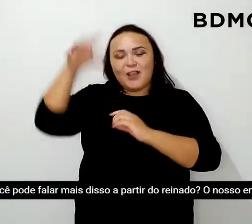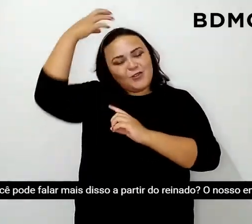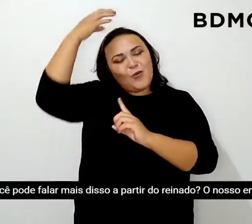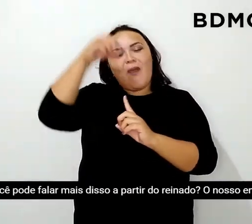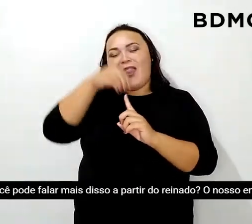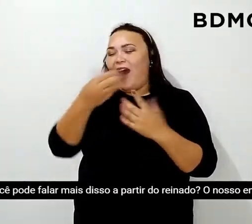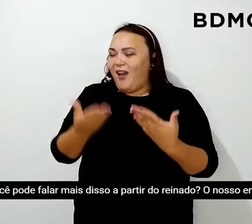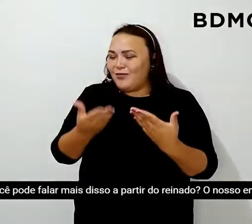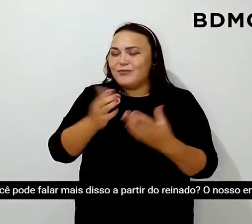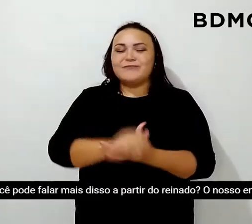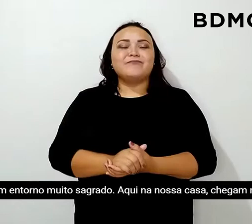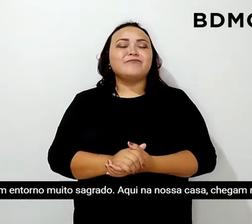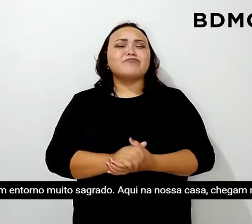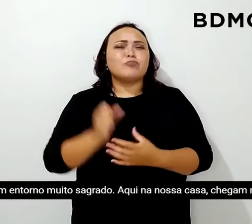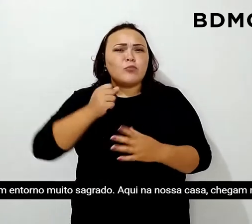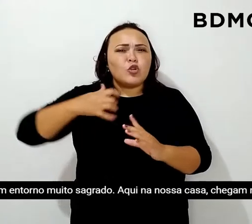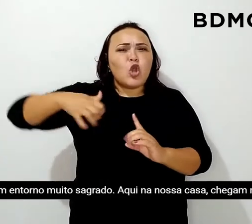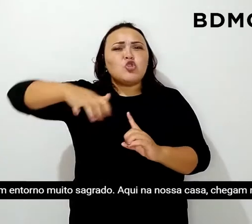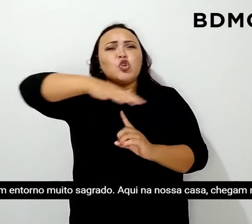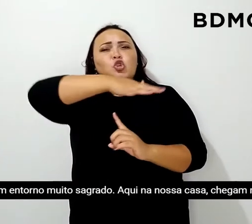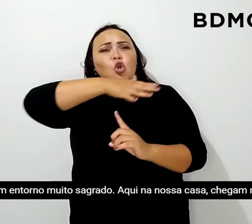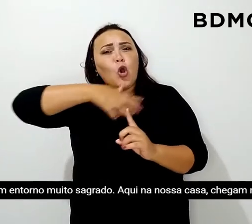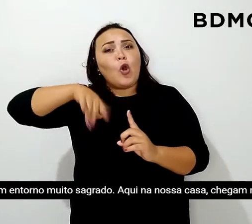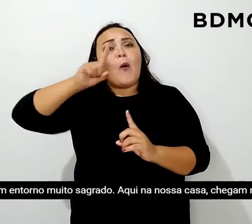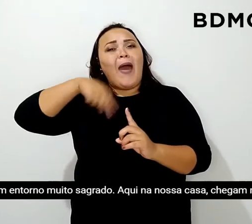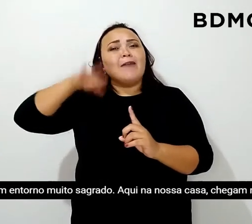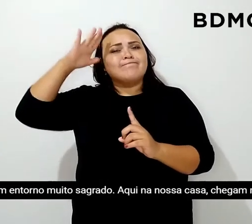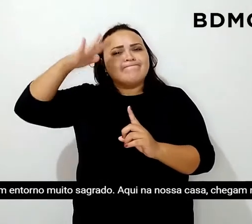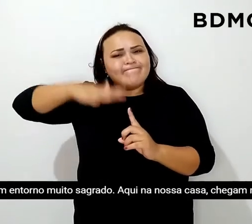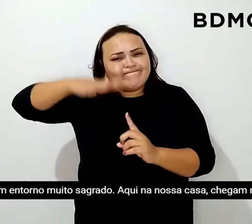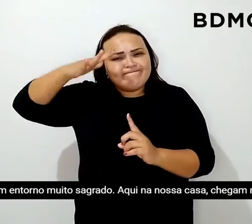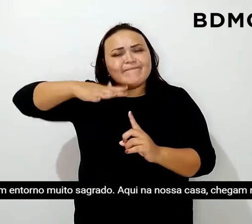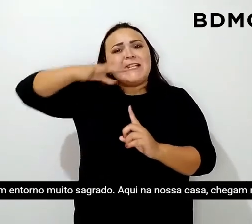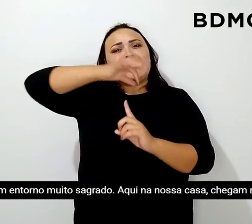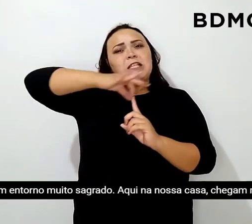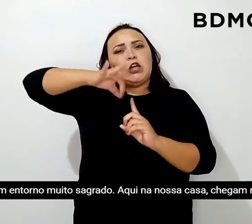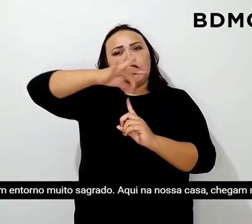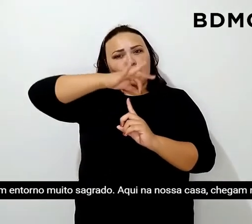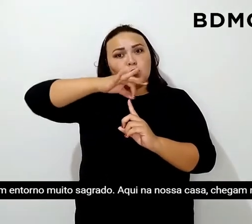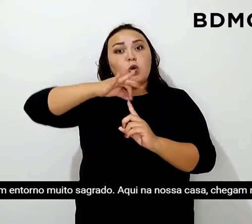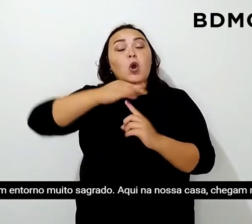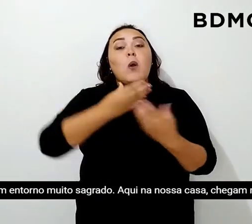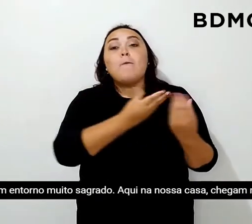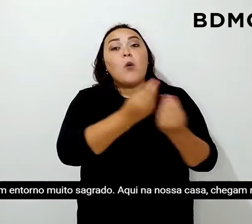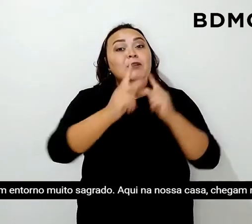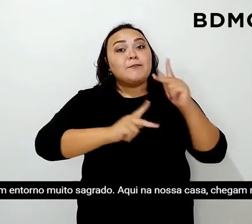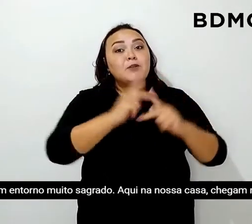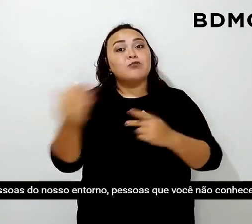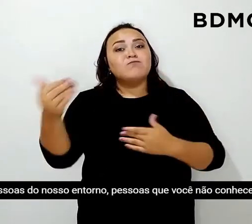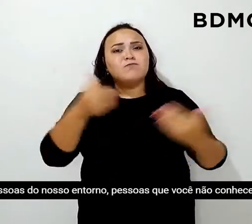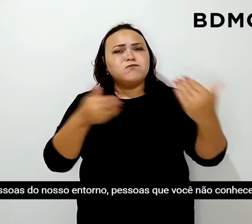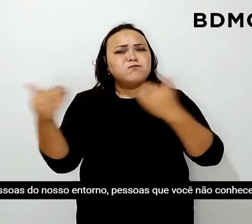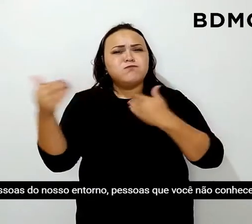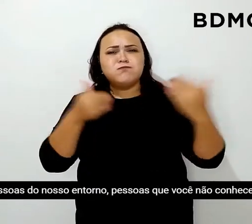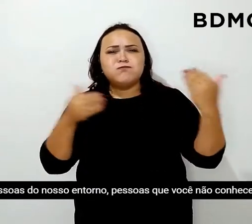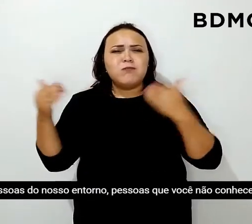O nosso entorno é um entorno muito sagrado. Aqui na nossa casa chegam muitas pessoas do